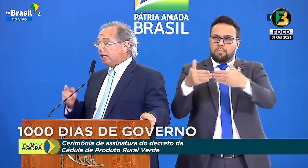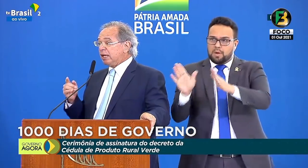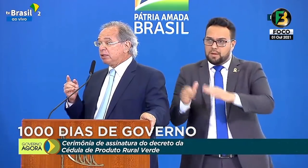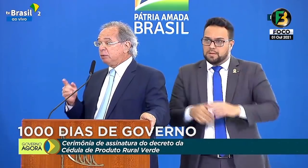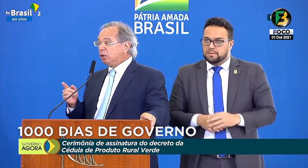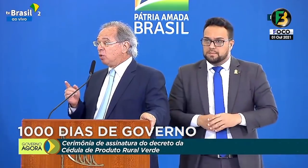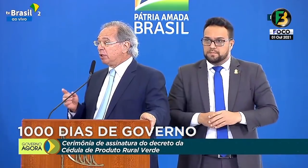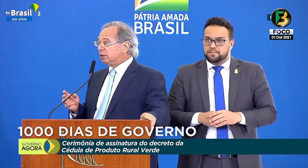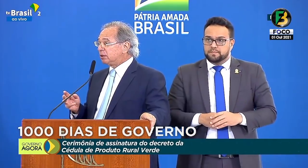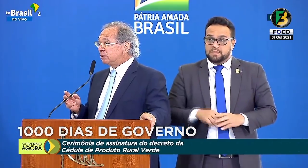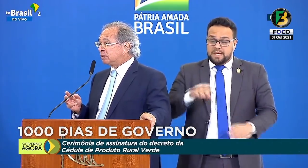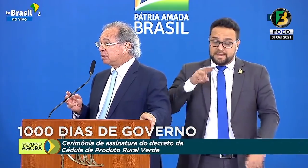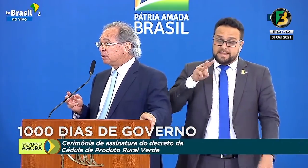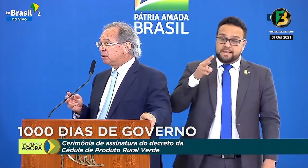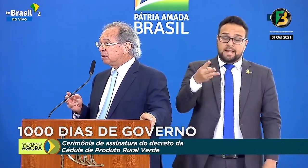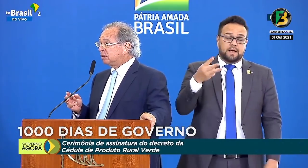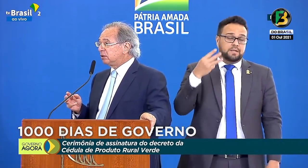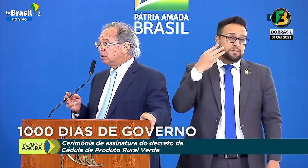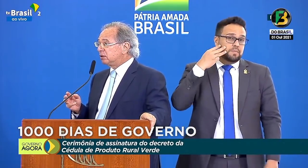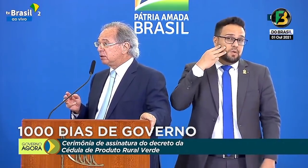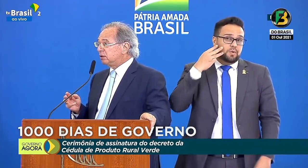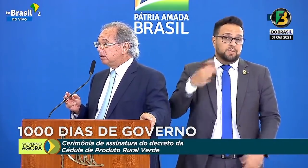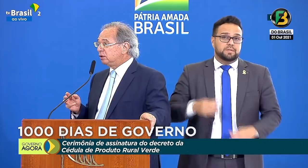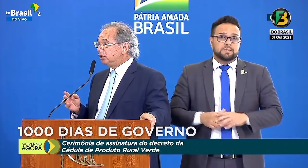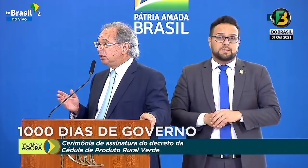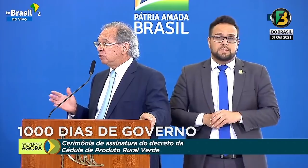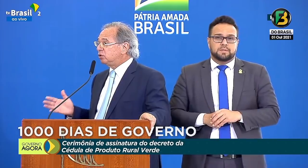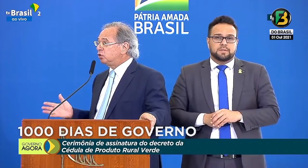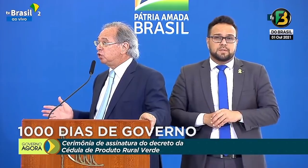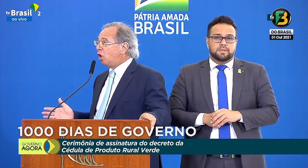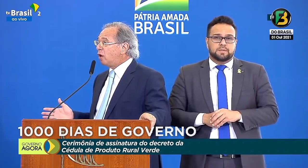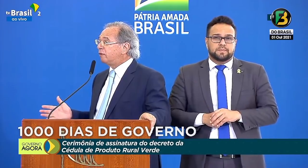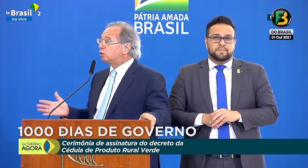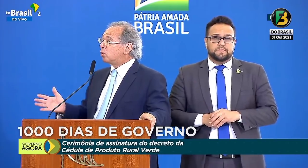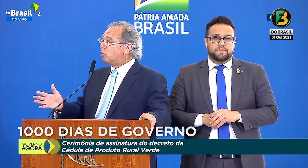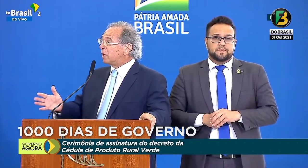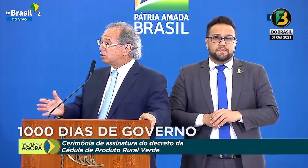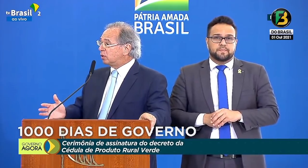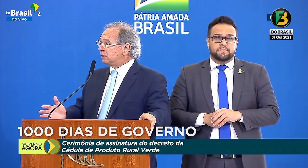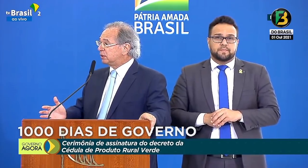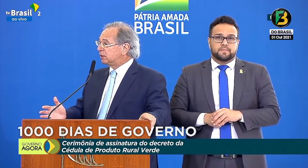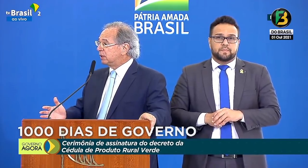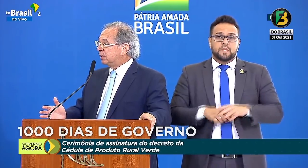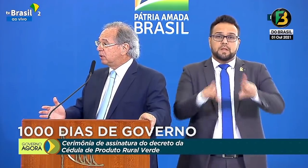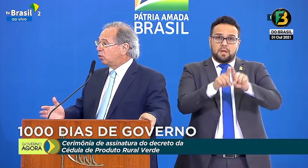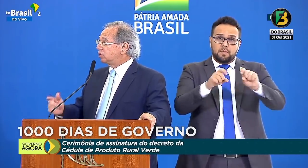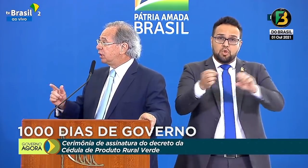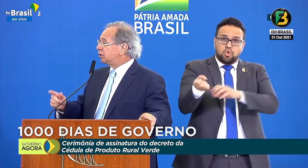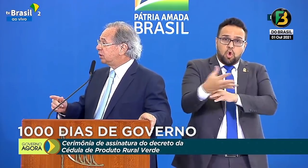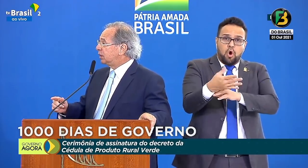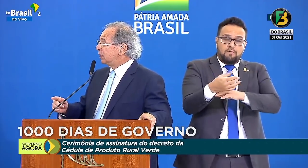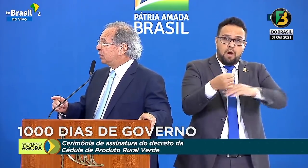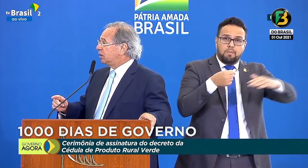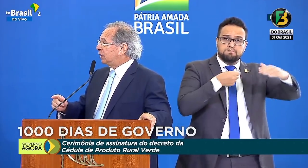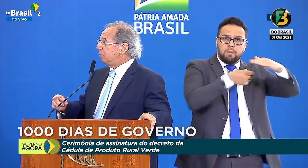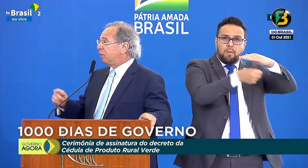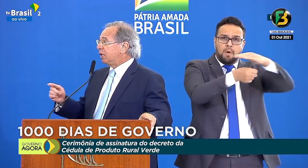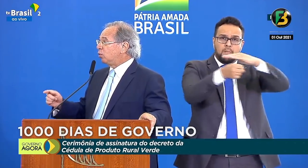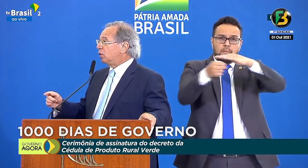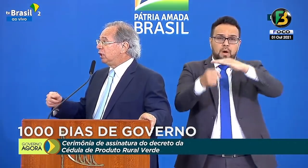então 3 milhões de novas ocupações, ou seja,